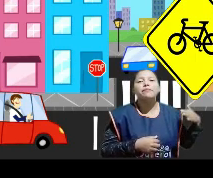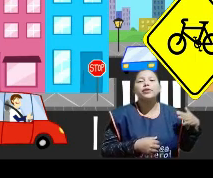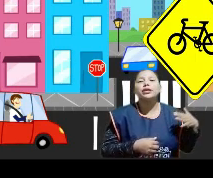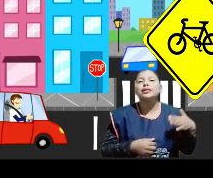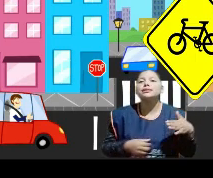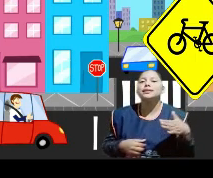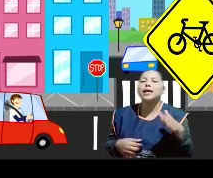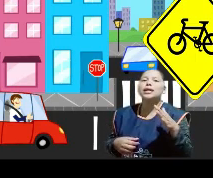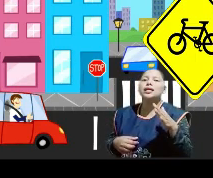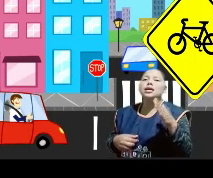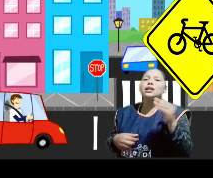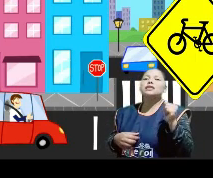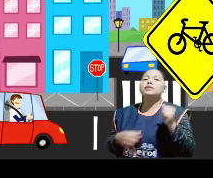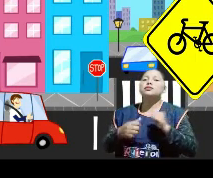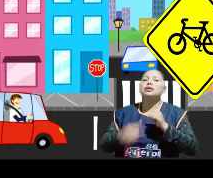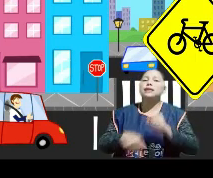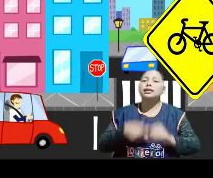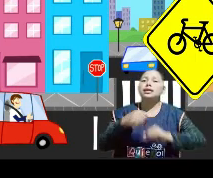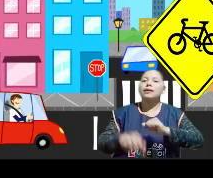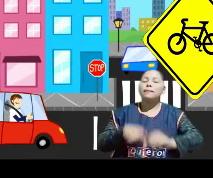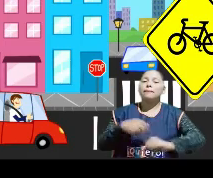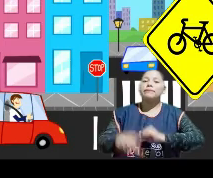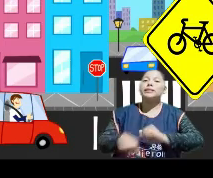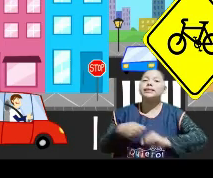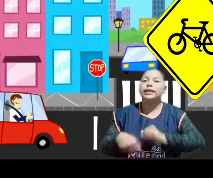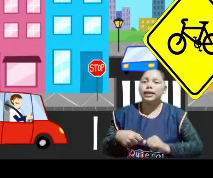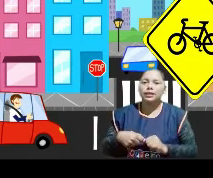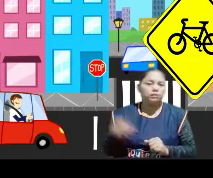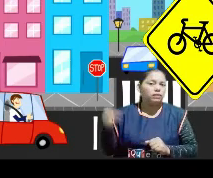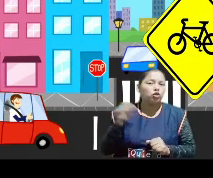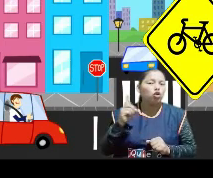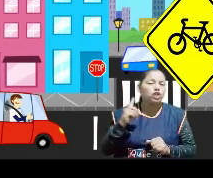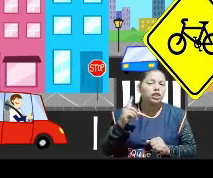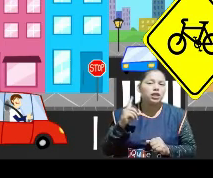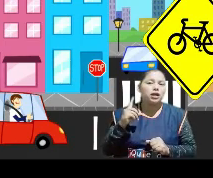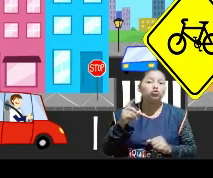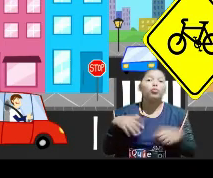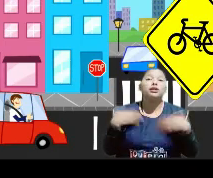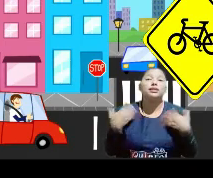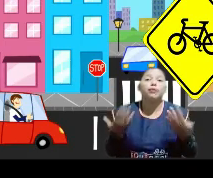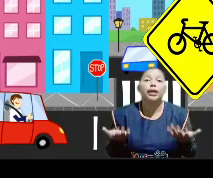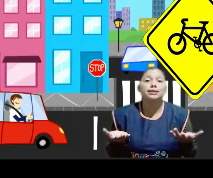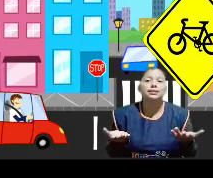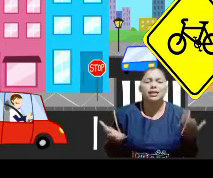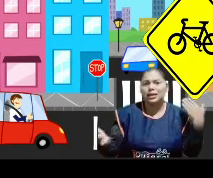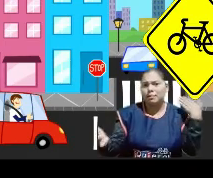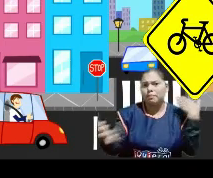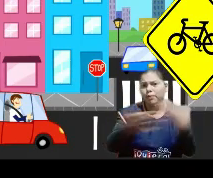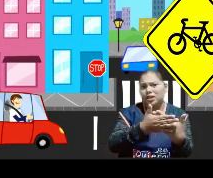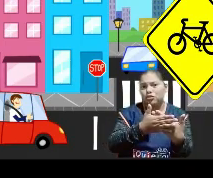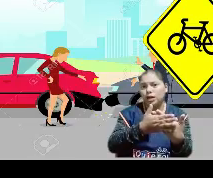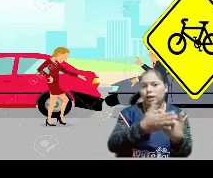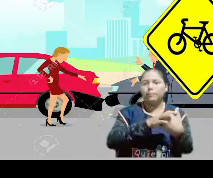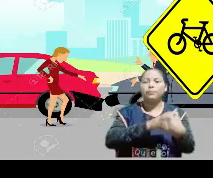por ahí puede transitar las personas que tienen bicicletas, más no los que tienen auto porque se pueden accidentar